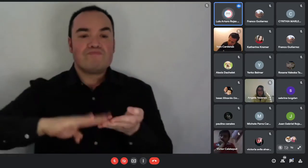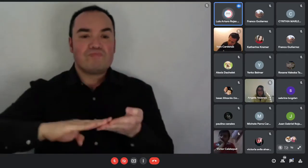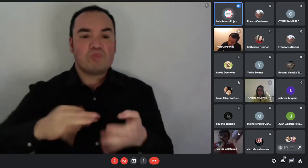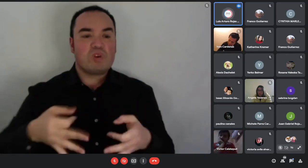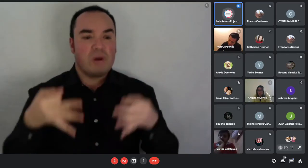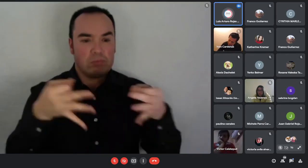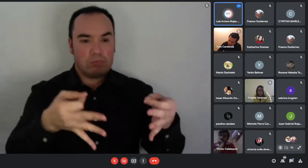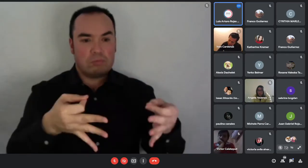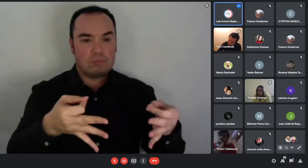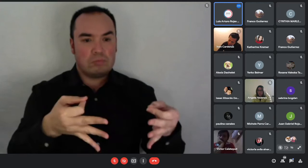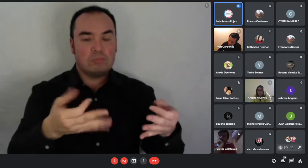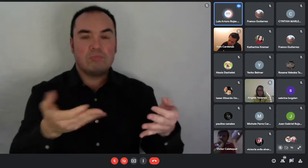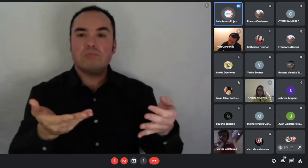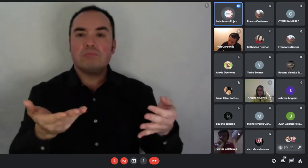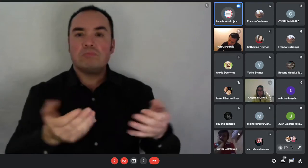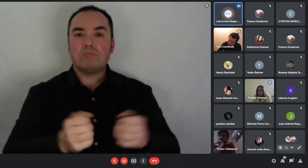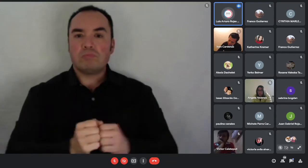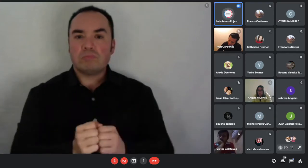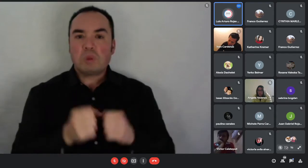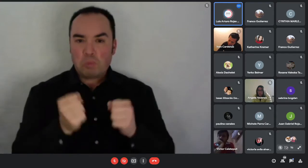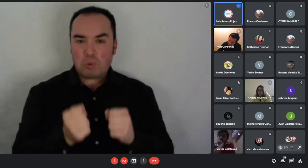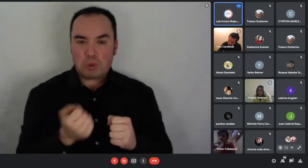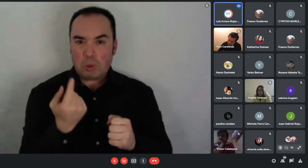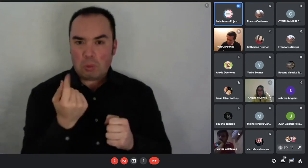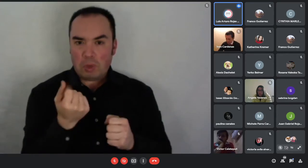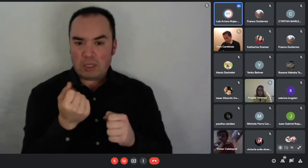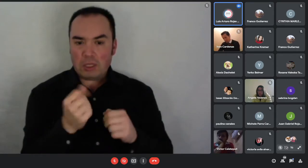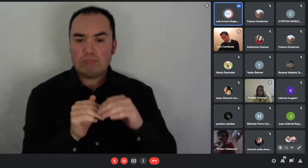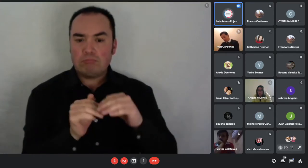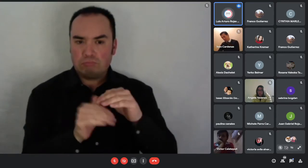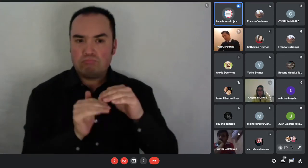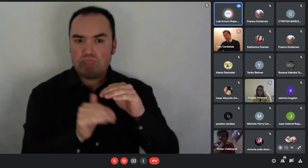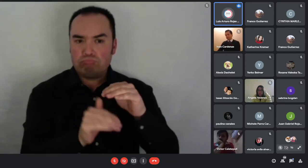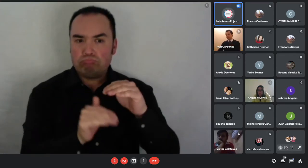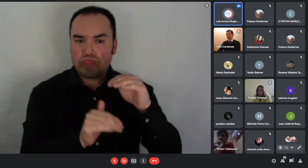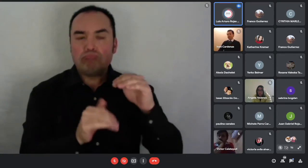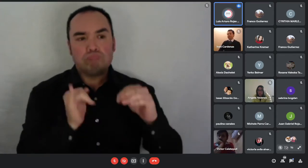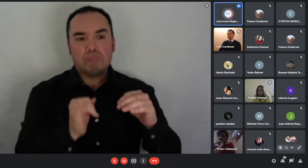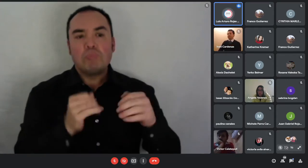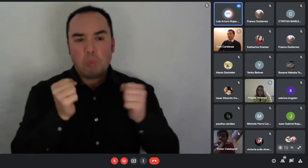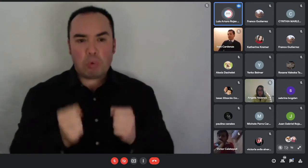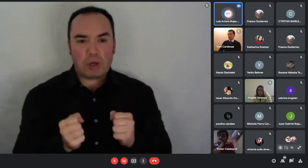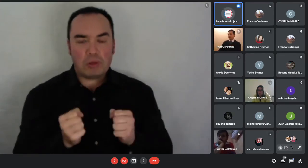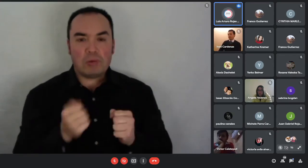y que actualmente estaría en condiciones de pagar una diferencia en las mensualidades del arriendo.